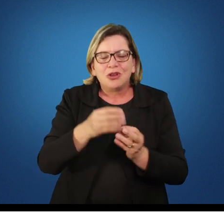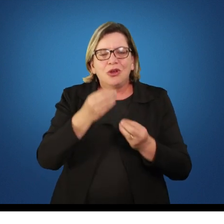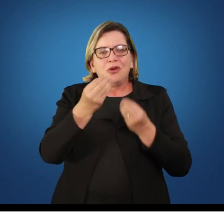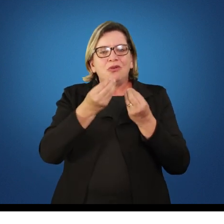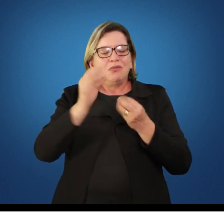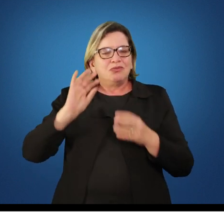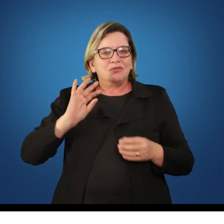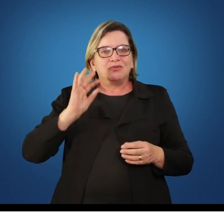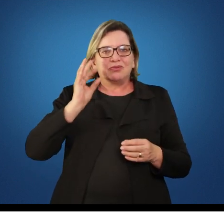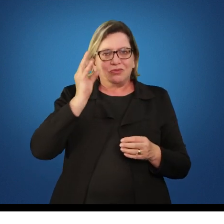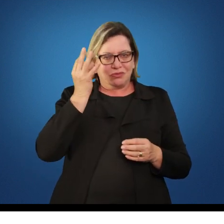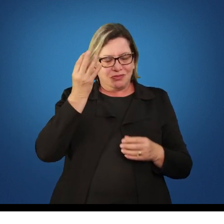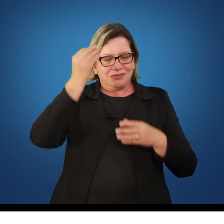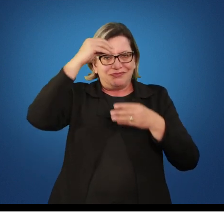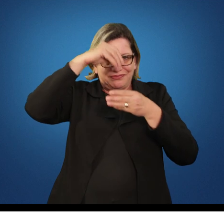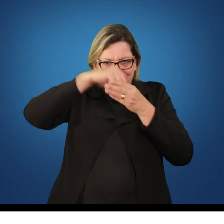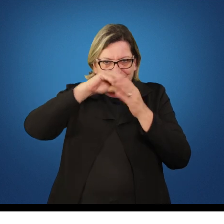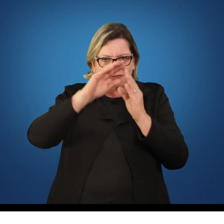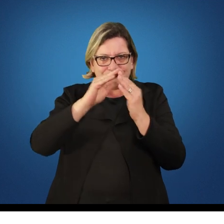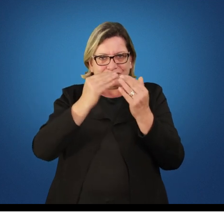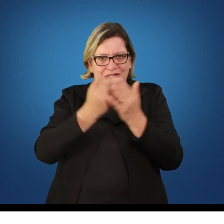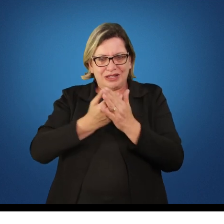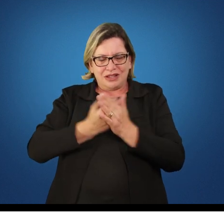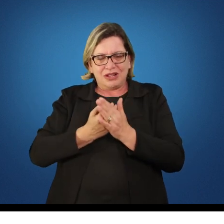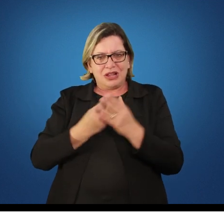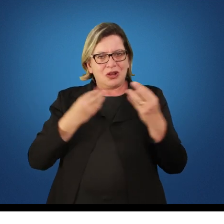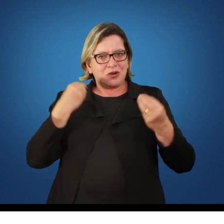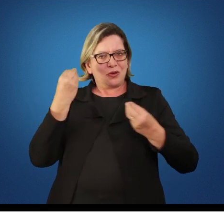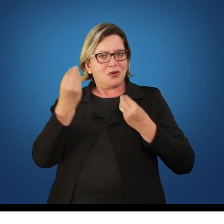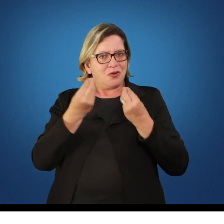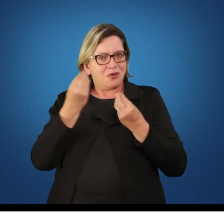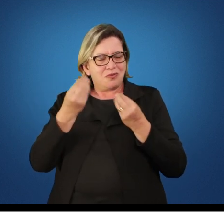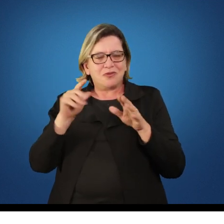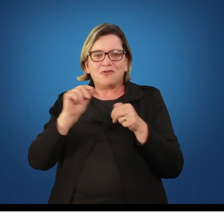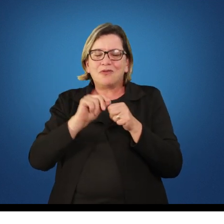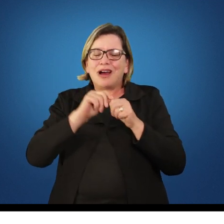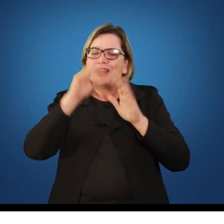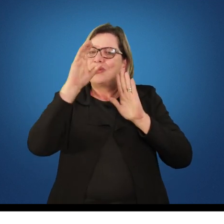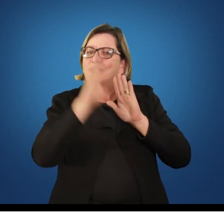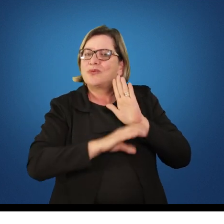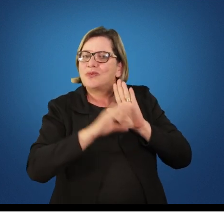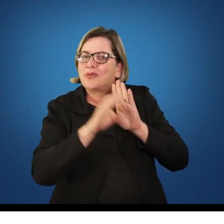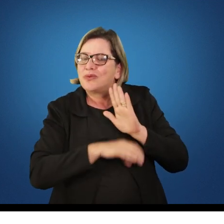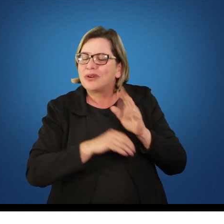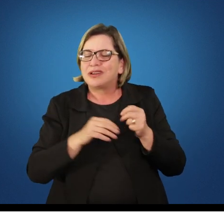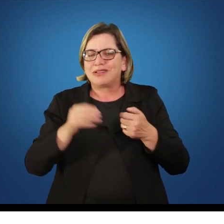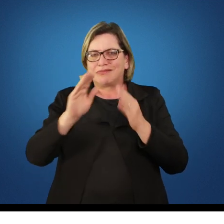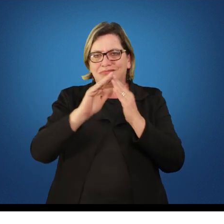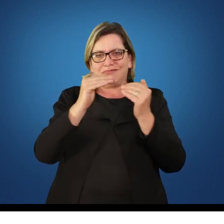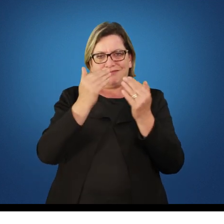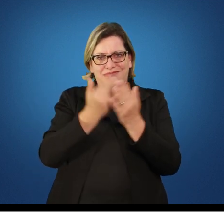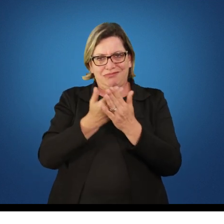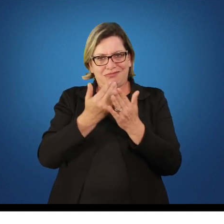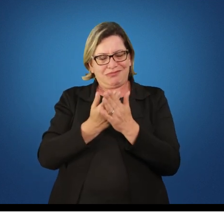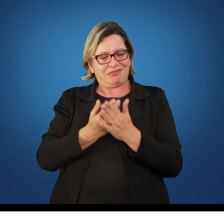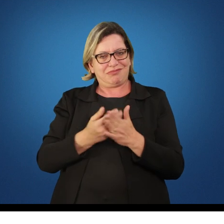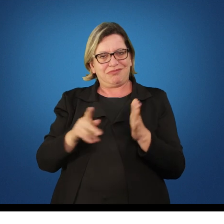disciplinas dentro da escola. Como funciona esse currículo dentro da escola em se tratando as disciplinas